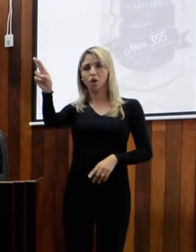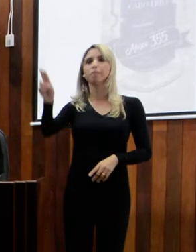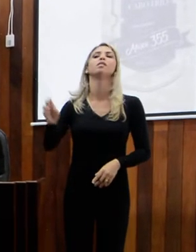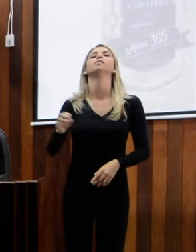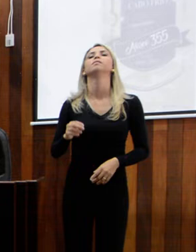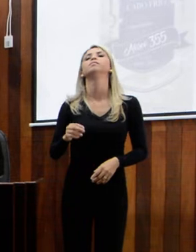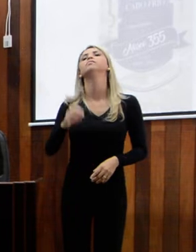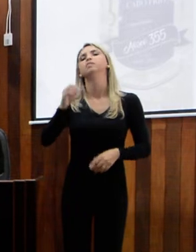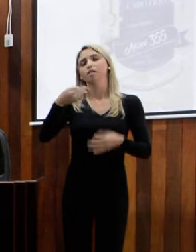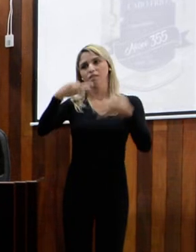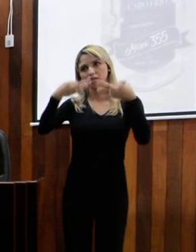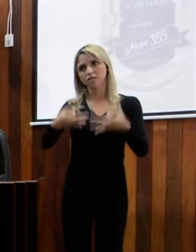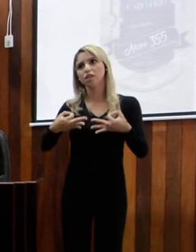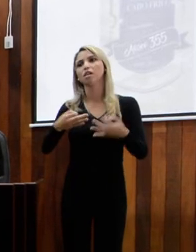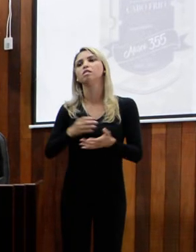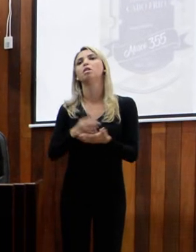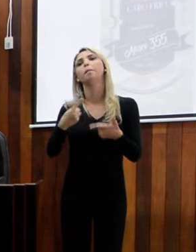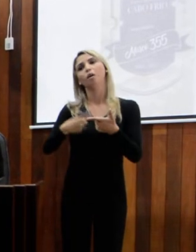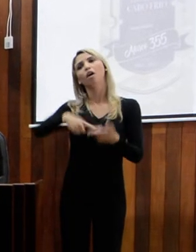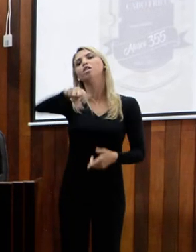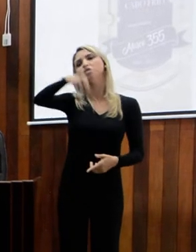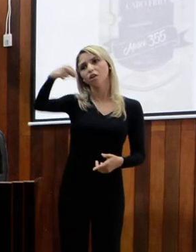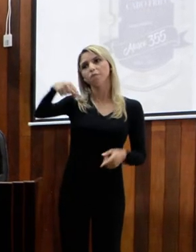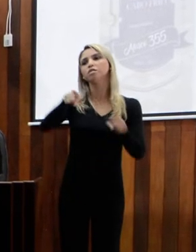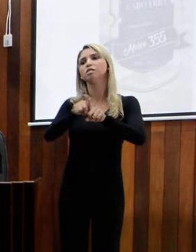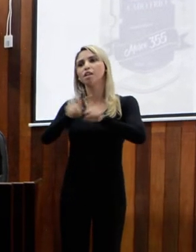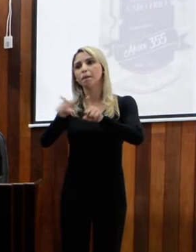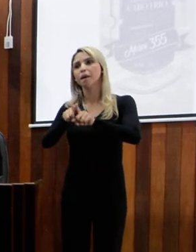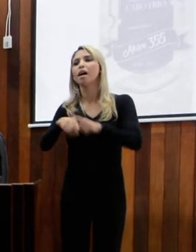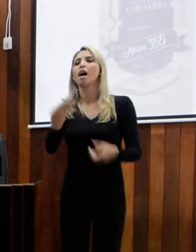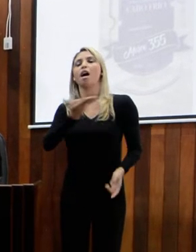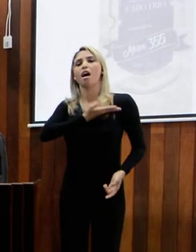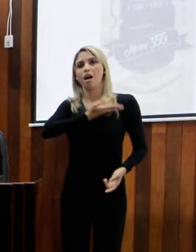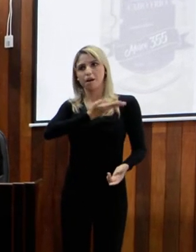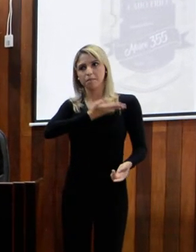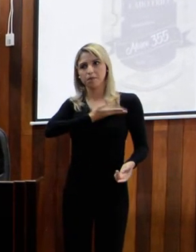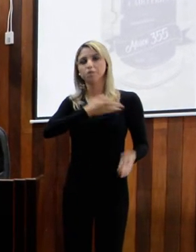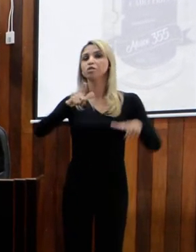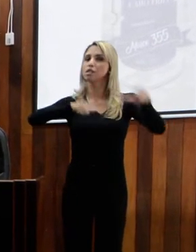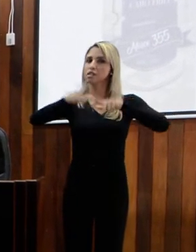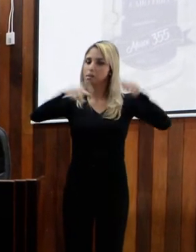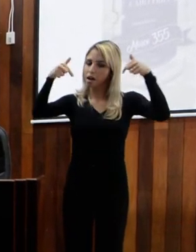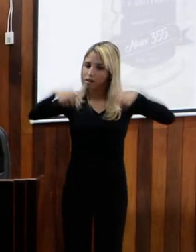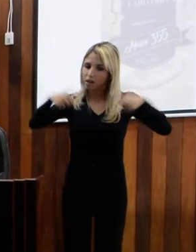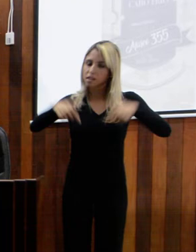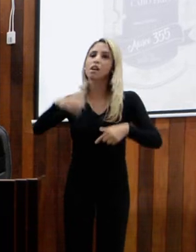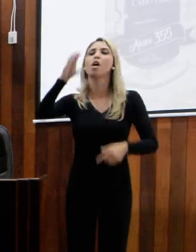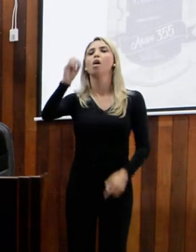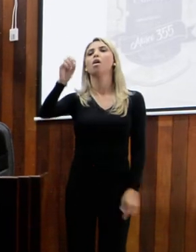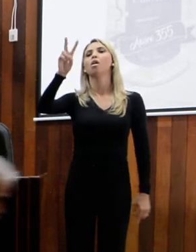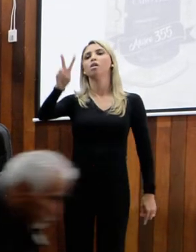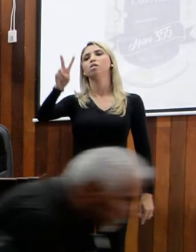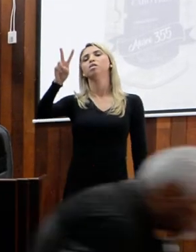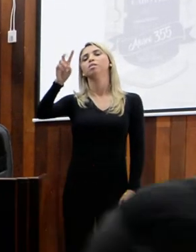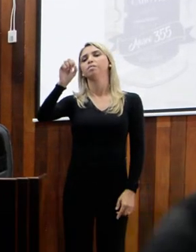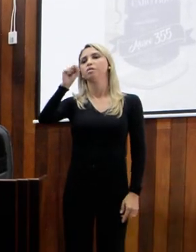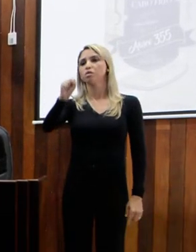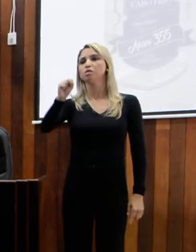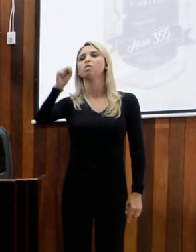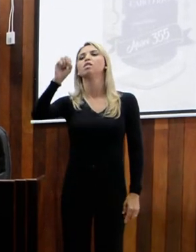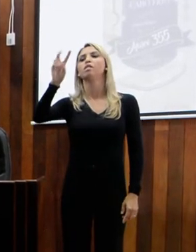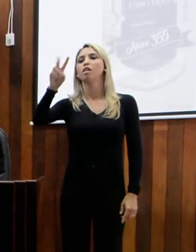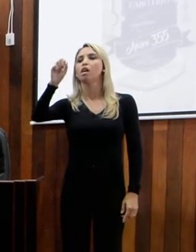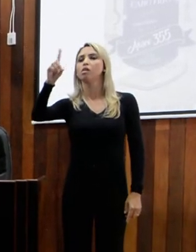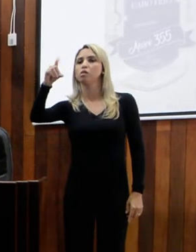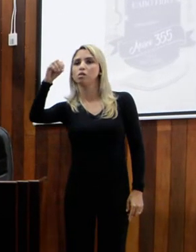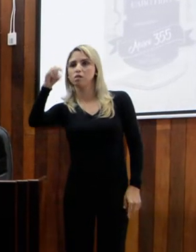já se encontra. E escolhemos também os funcionários, todos escolheram também homenagear Osvaldo Rodrigues dos Santos. O